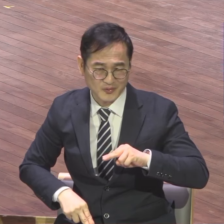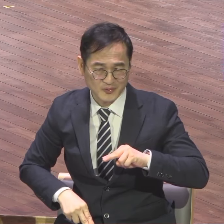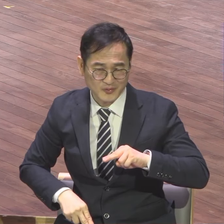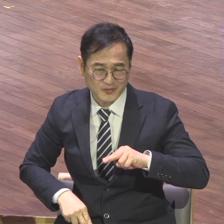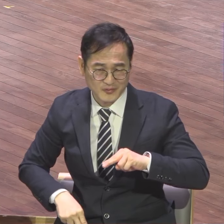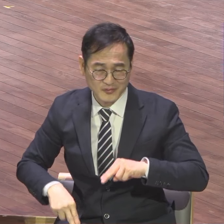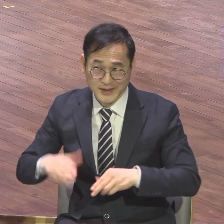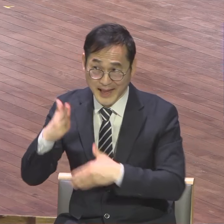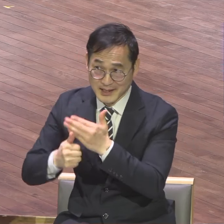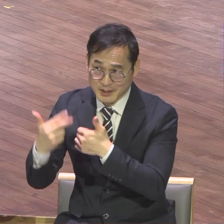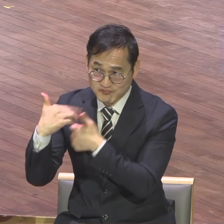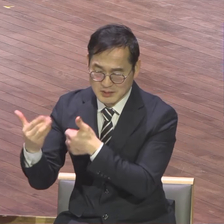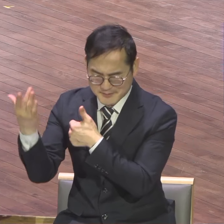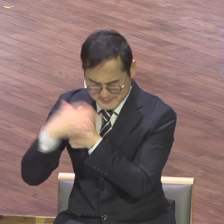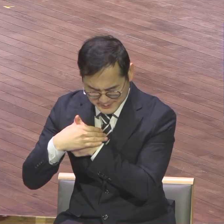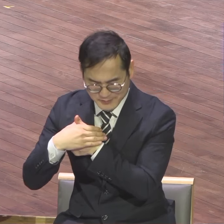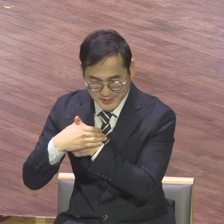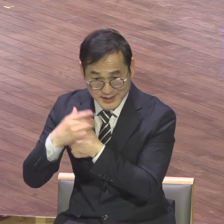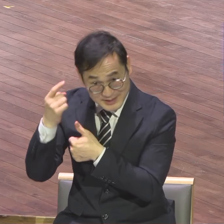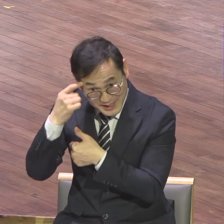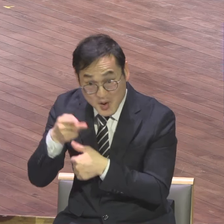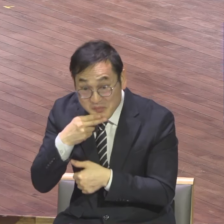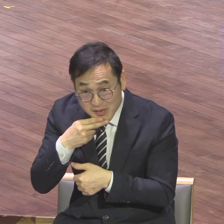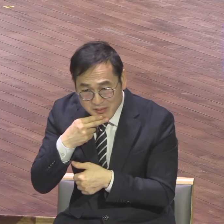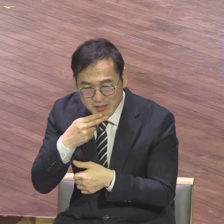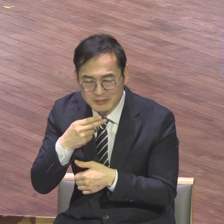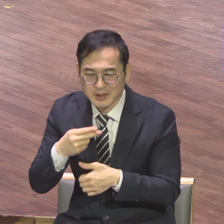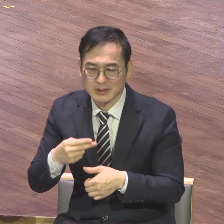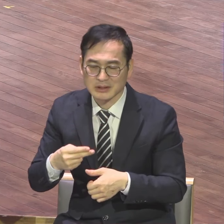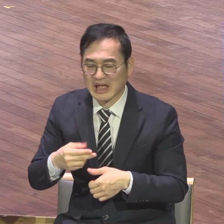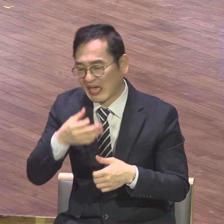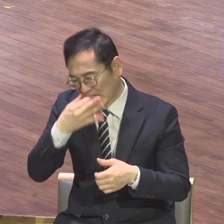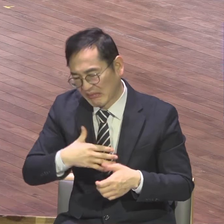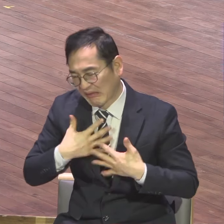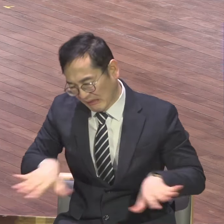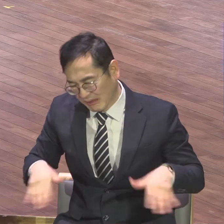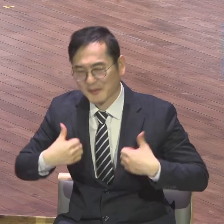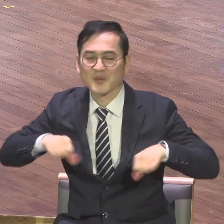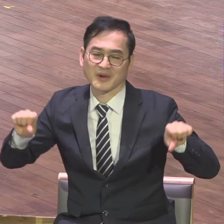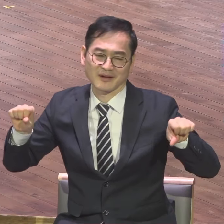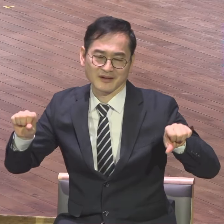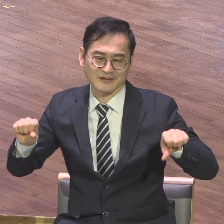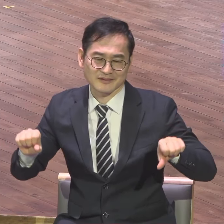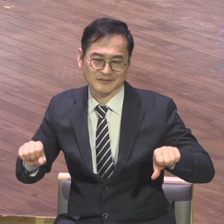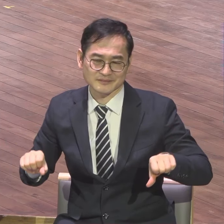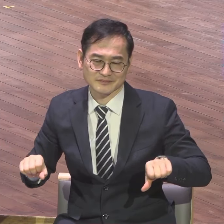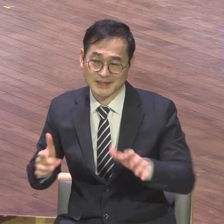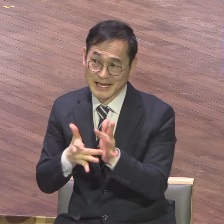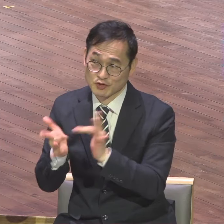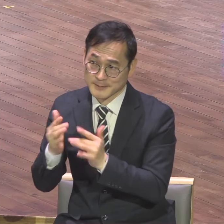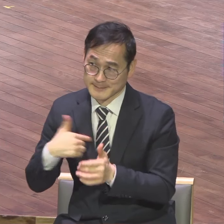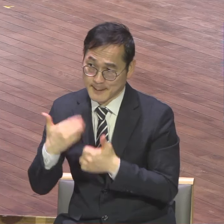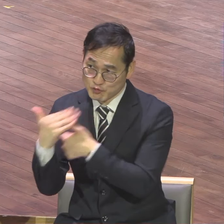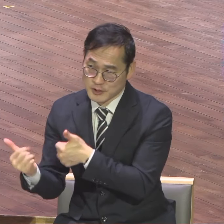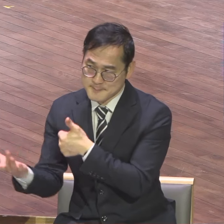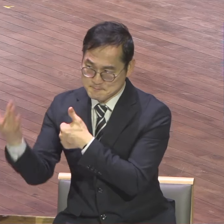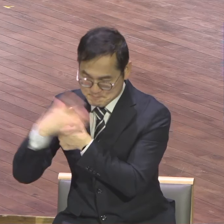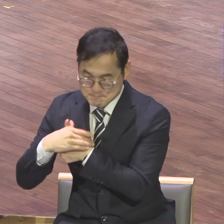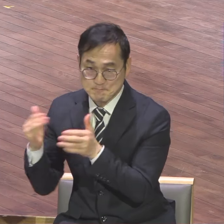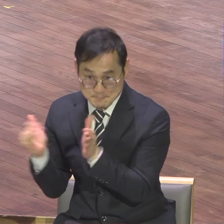의식이 없기 때문에 예수님이 나를 부르셨다 예수님 내가 이곳에 보내셨다 라는 소명 의식이 없으니까